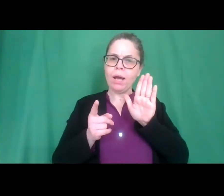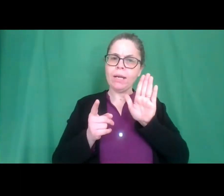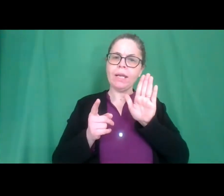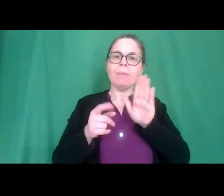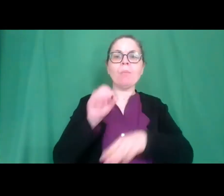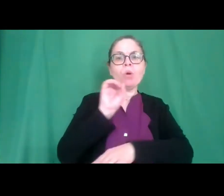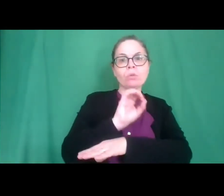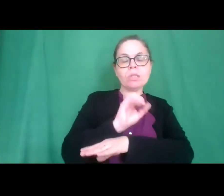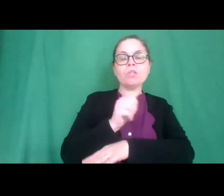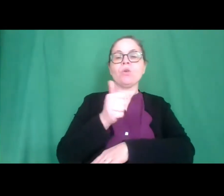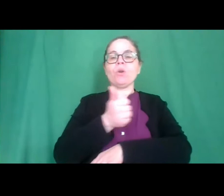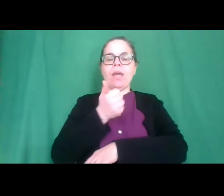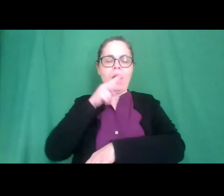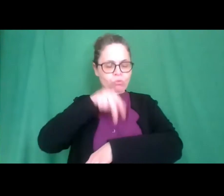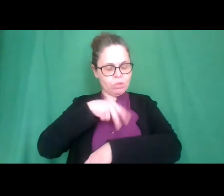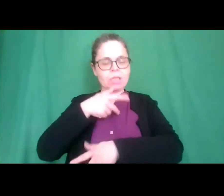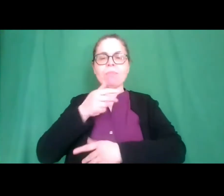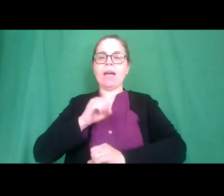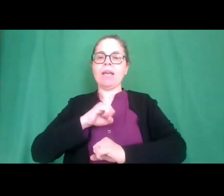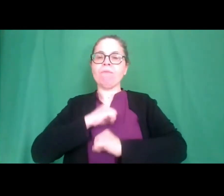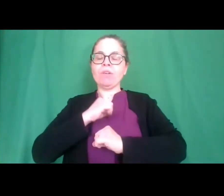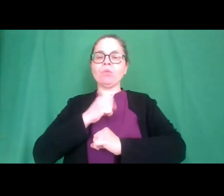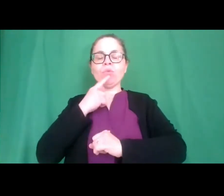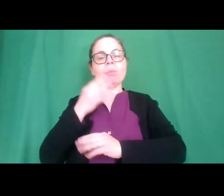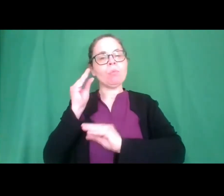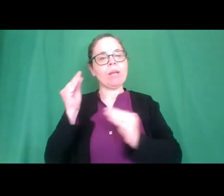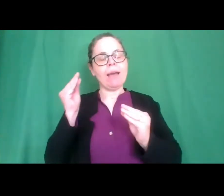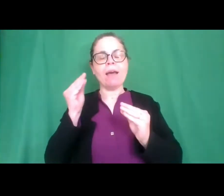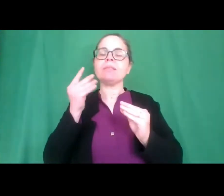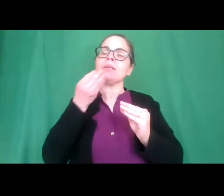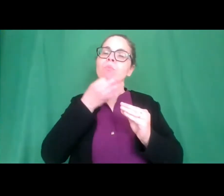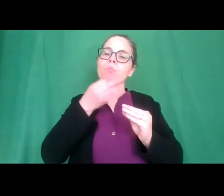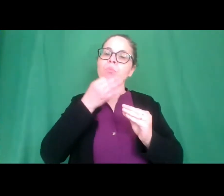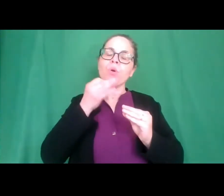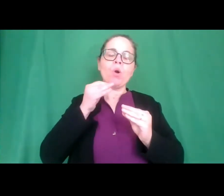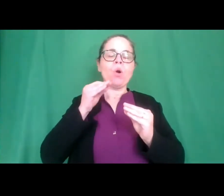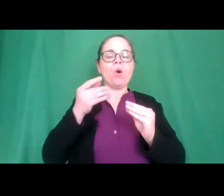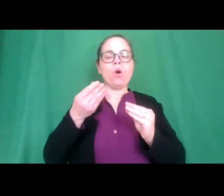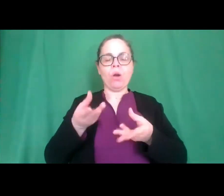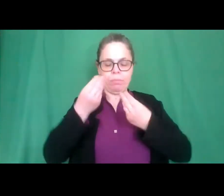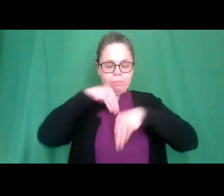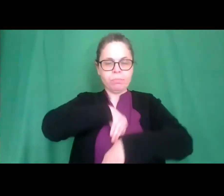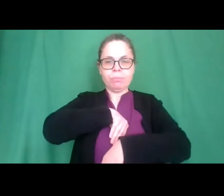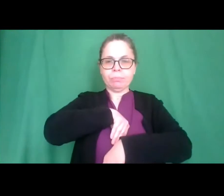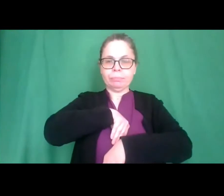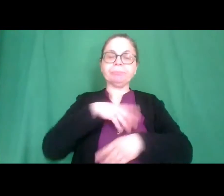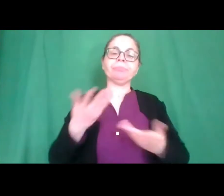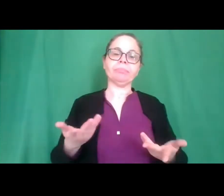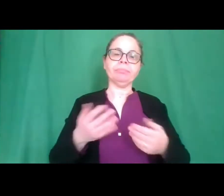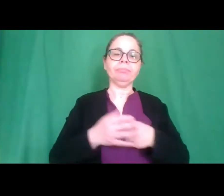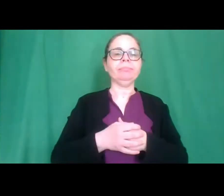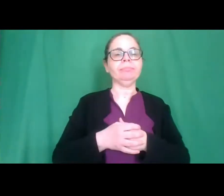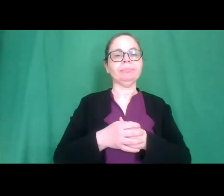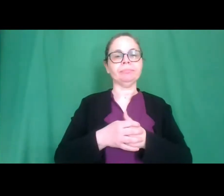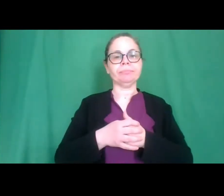l'autostima e la fiducia che i ragazzi possono e maturano in se stessi, possono atturare in se